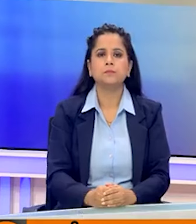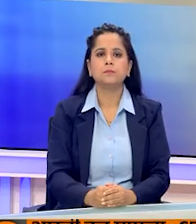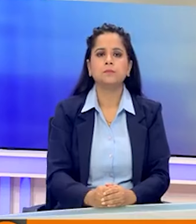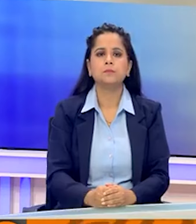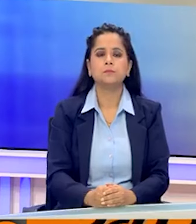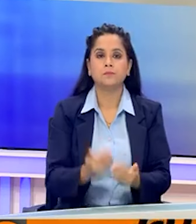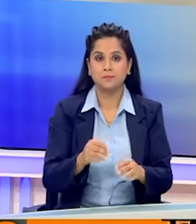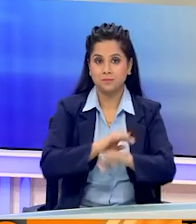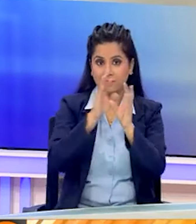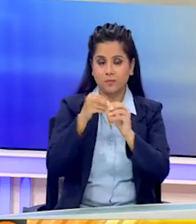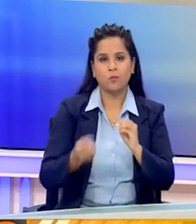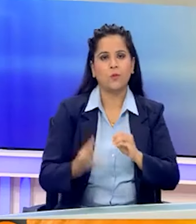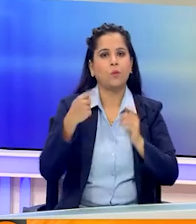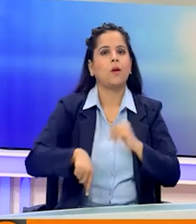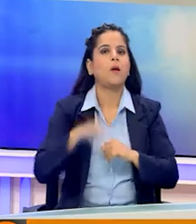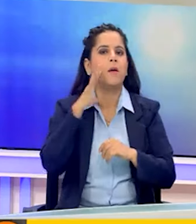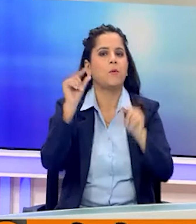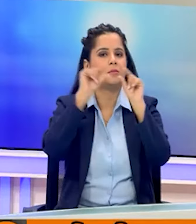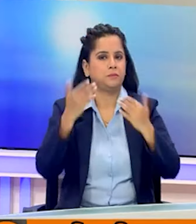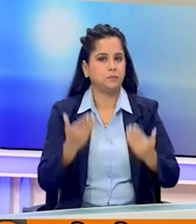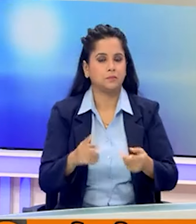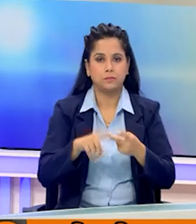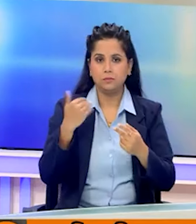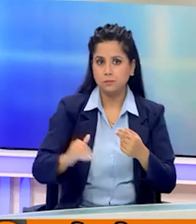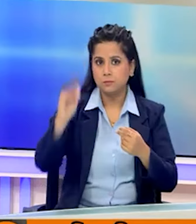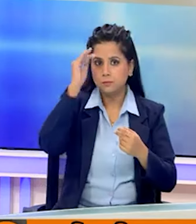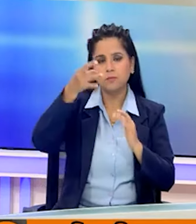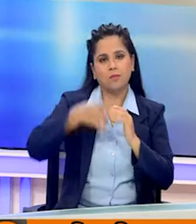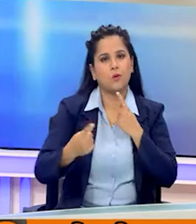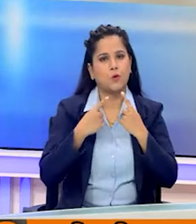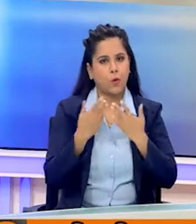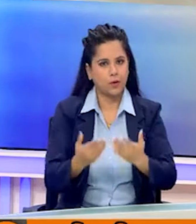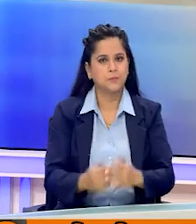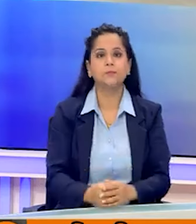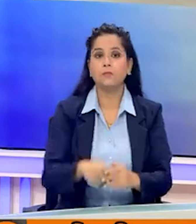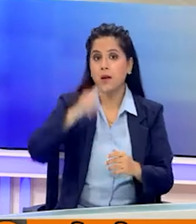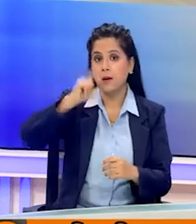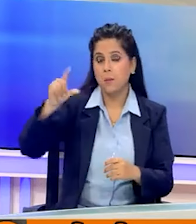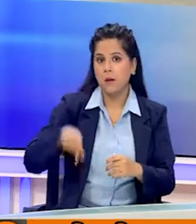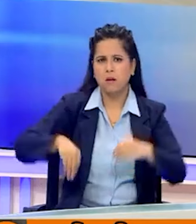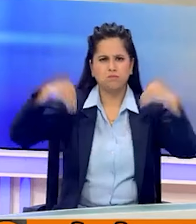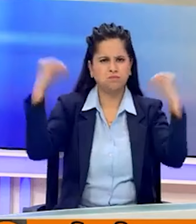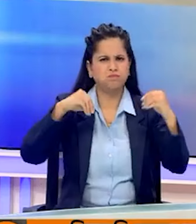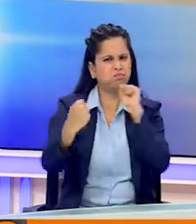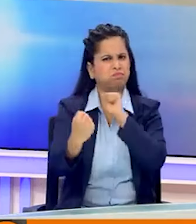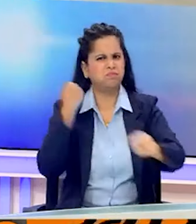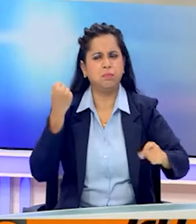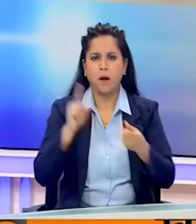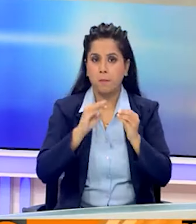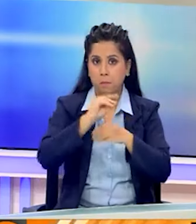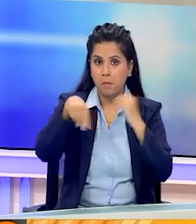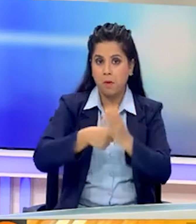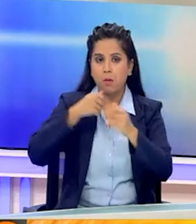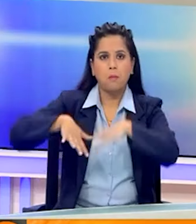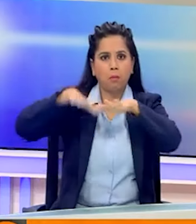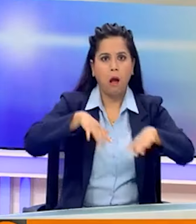तो ये थी सुभा की एहम सुर्खियां और सुर्खियों के बाद अब खबरों में विस्तार से बात करेंगे नेपाल में भारी बारिश के कारण बिहार में